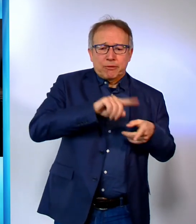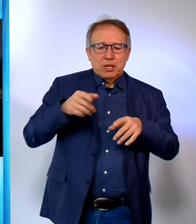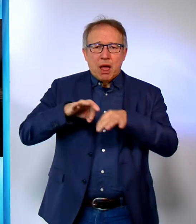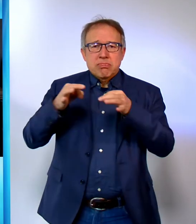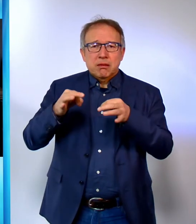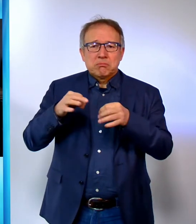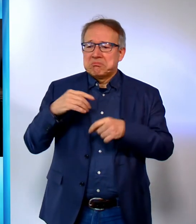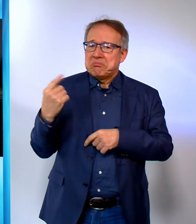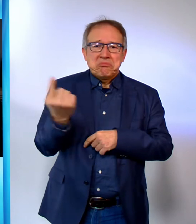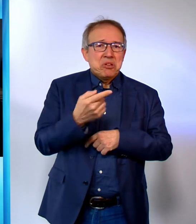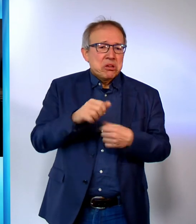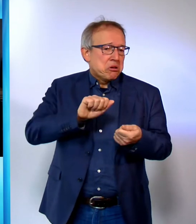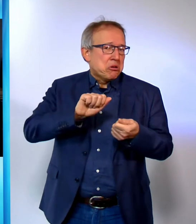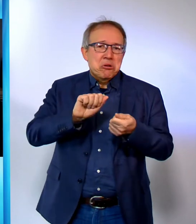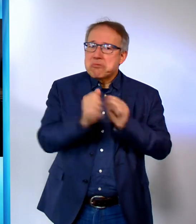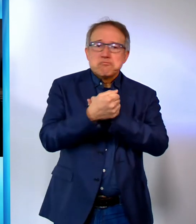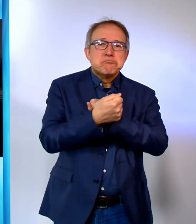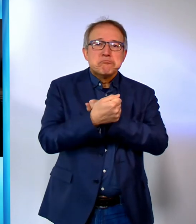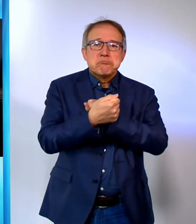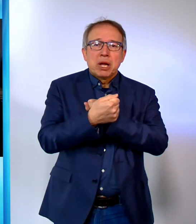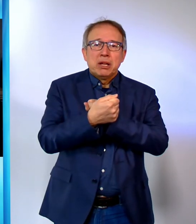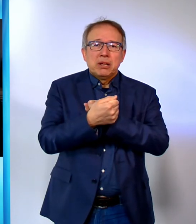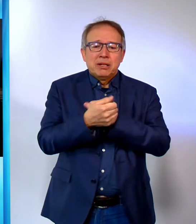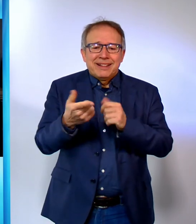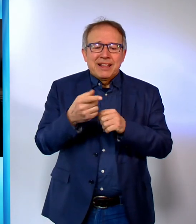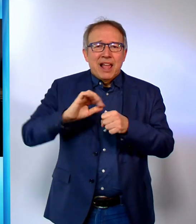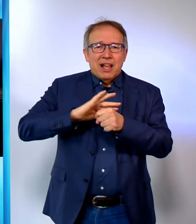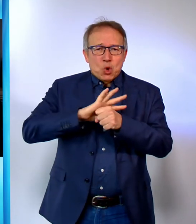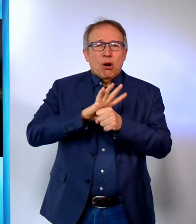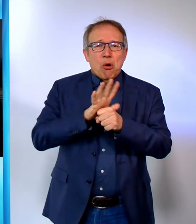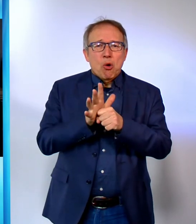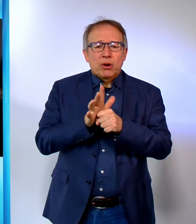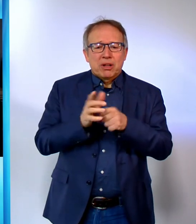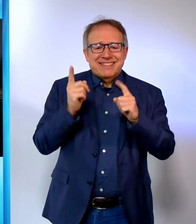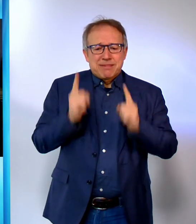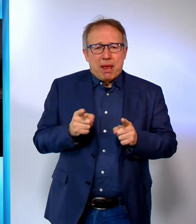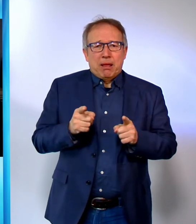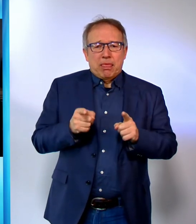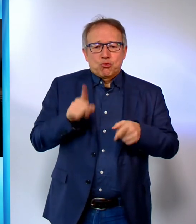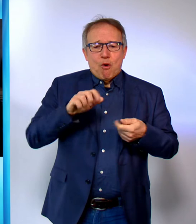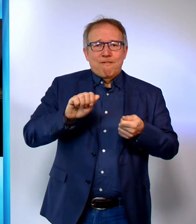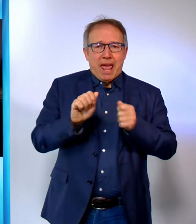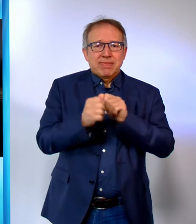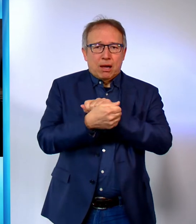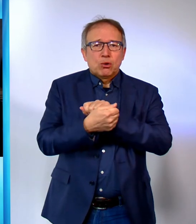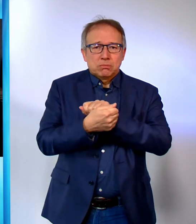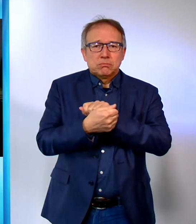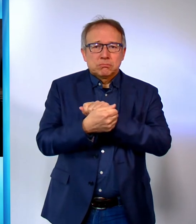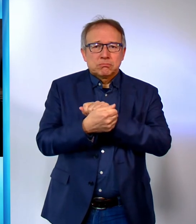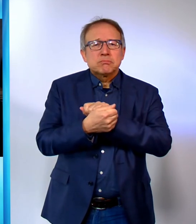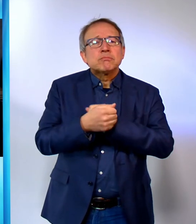den anderen mussten wir uns an völlig neue Umstände gewöhnen. Das Virus zwang uns zu einschneidenden Veränderungen.